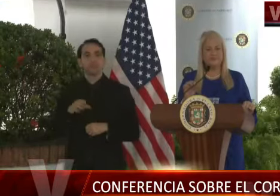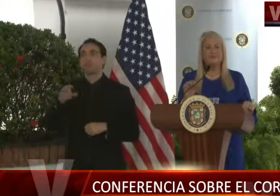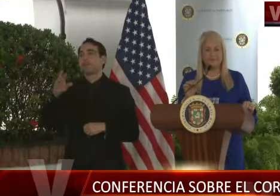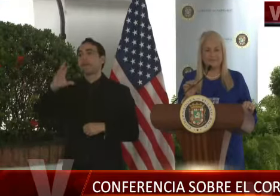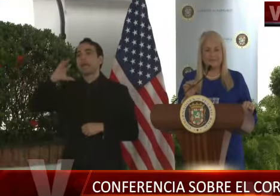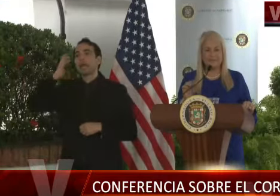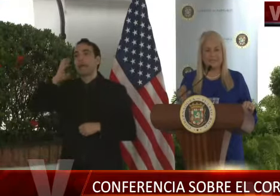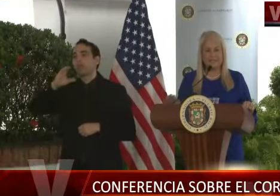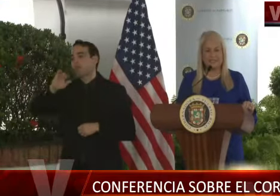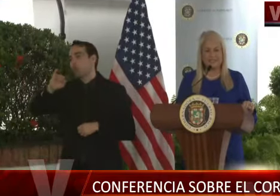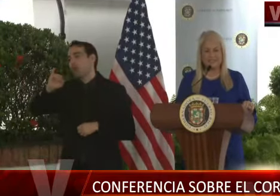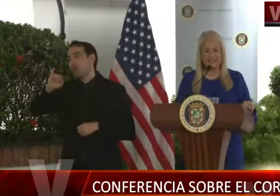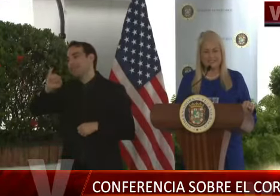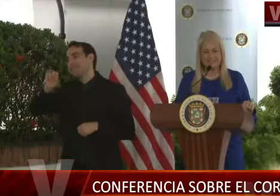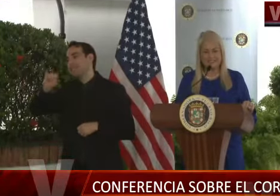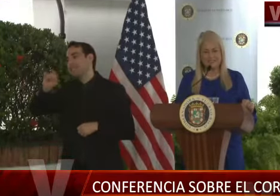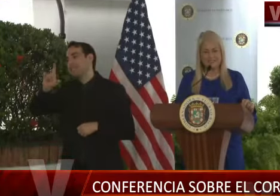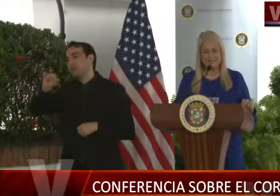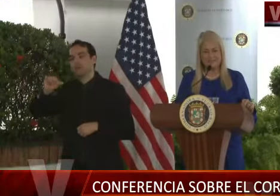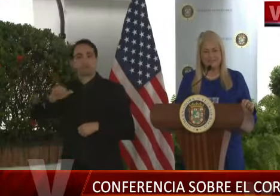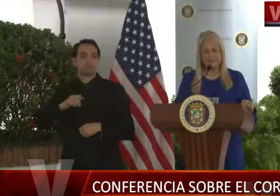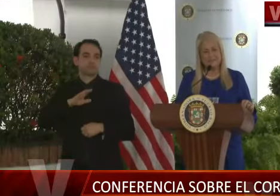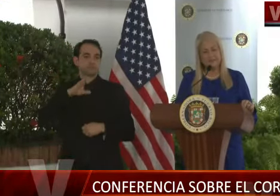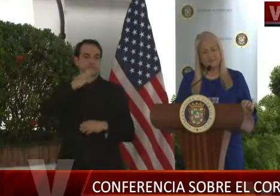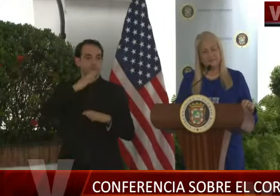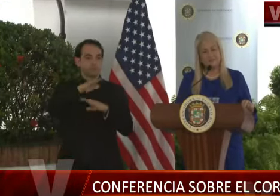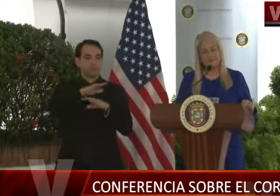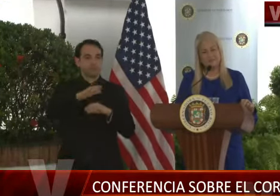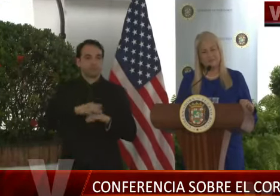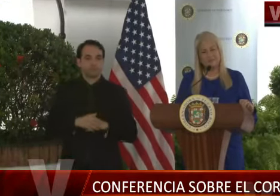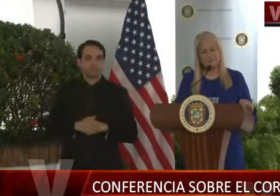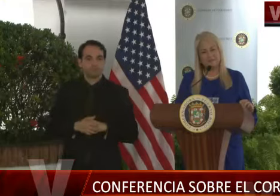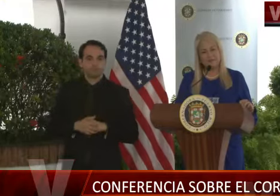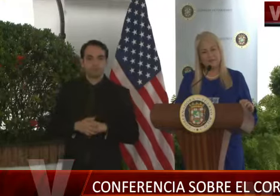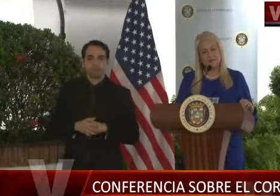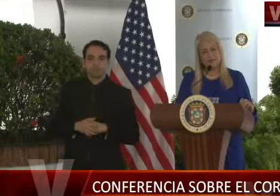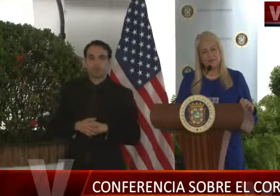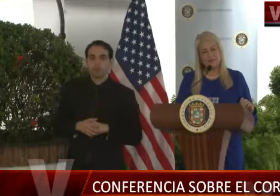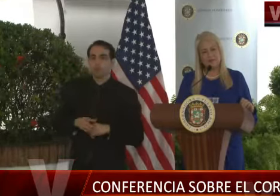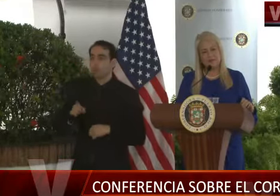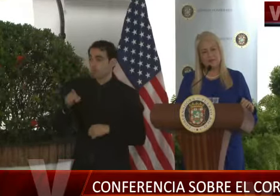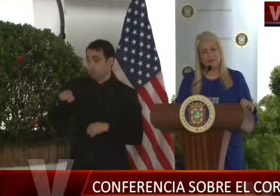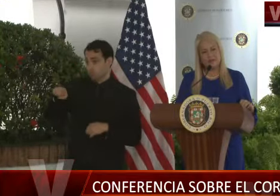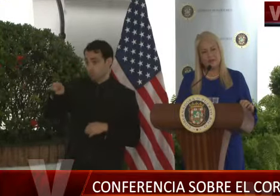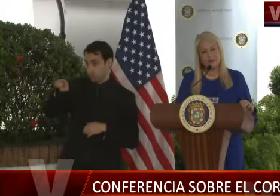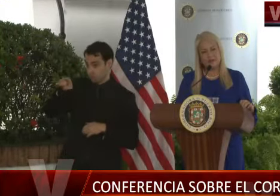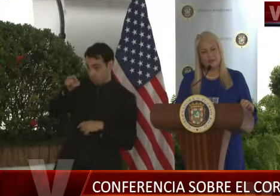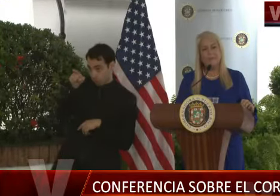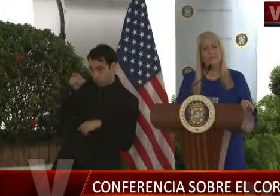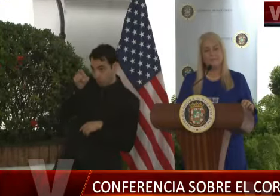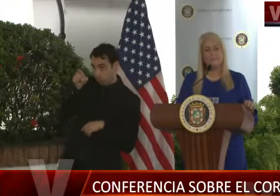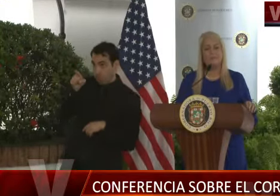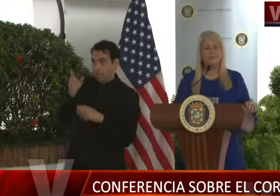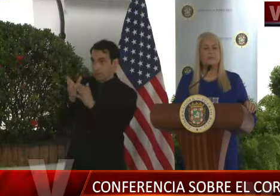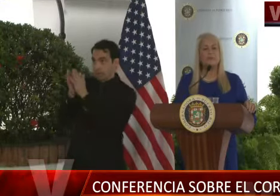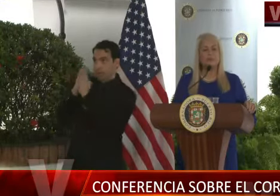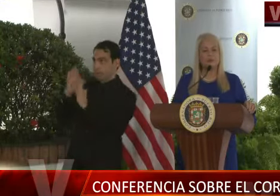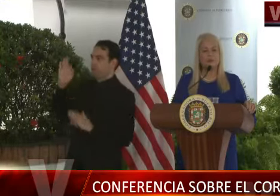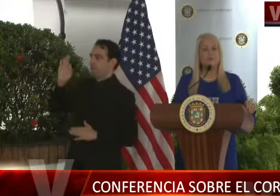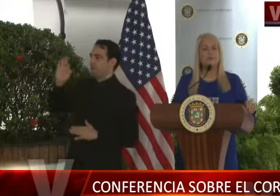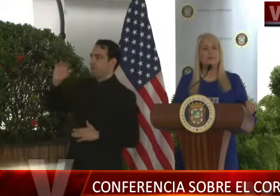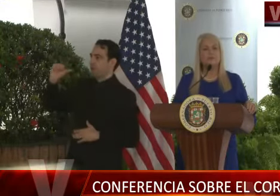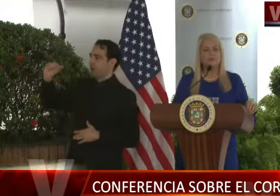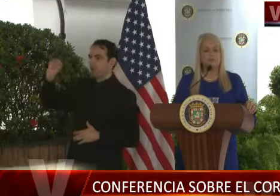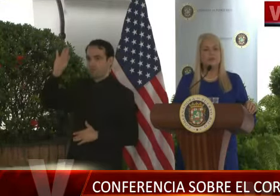Buenas tardes, gobernadora. Buenas tardes, un placer. ¿Bajo qué criterios usted ha hecho la solicitud a la Agencia Federal de Aviación de